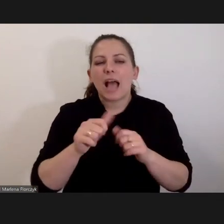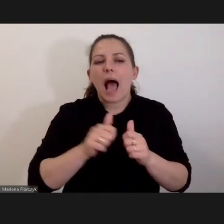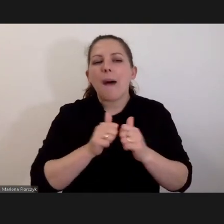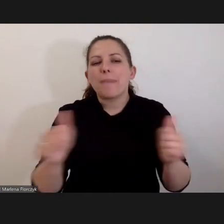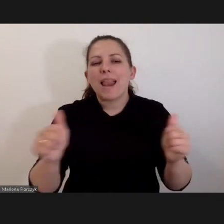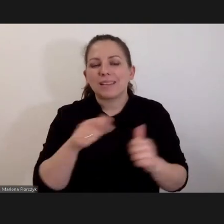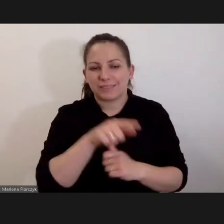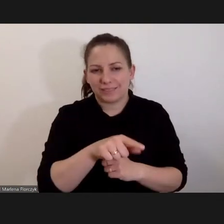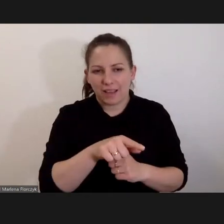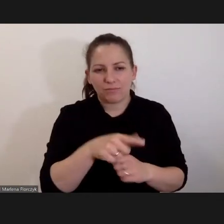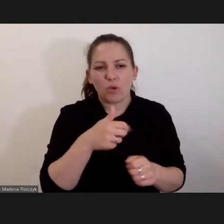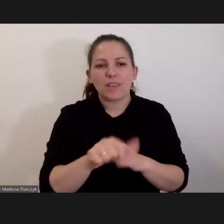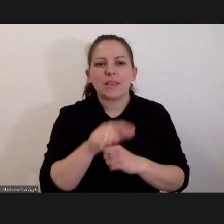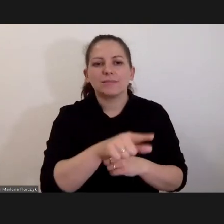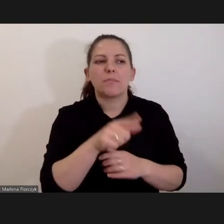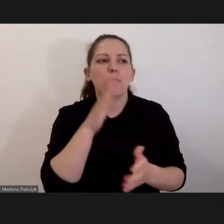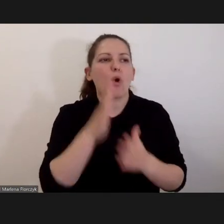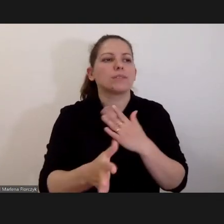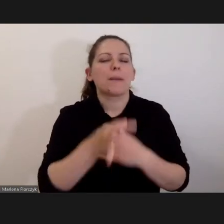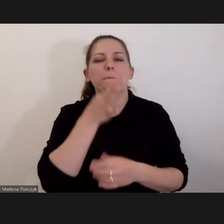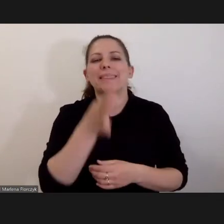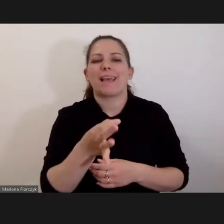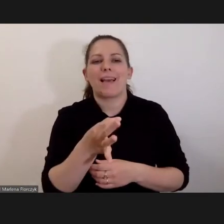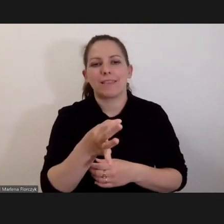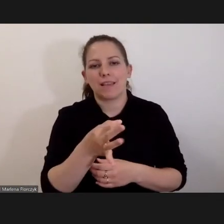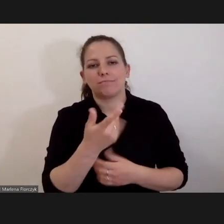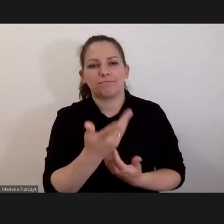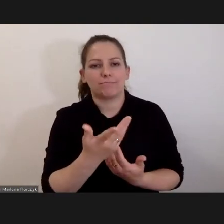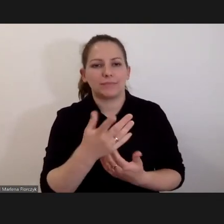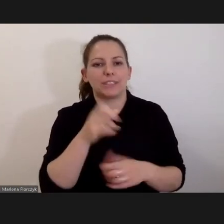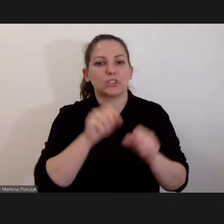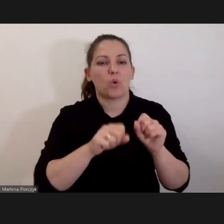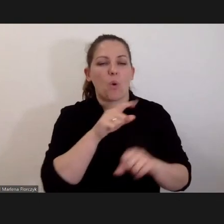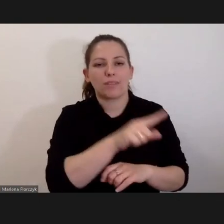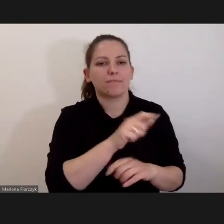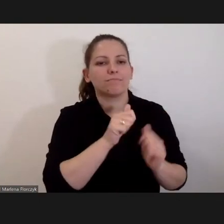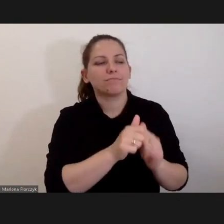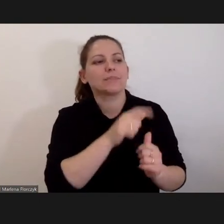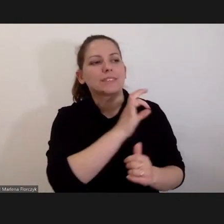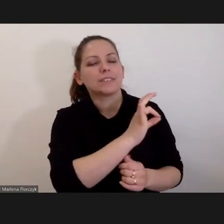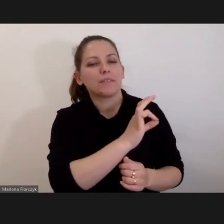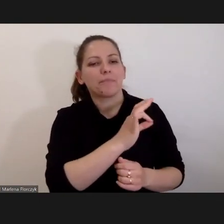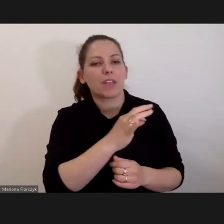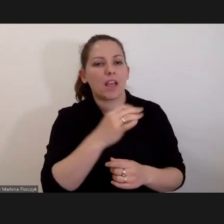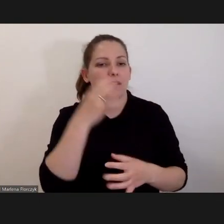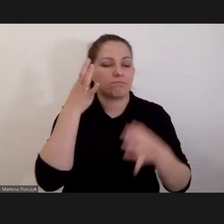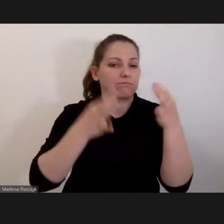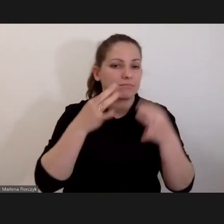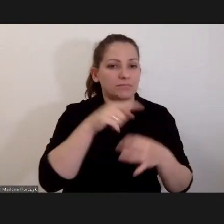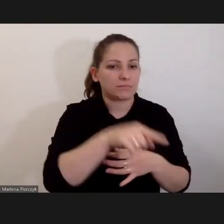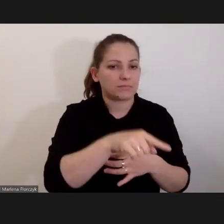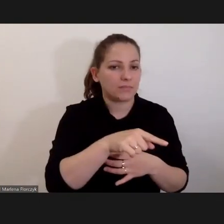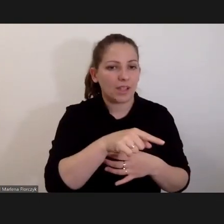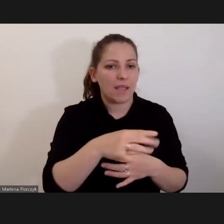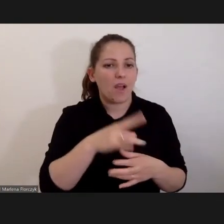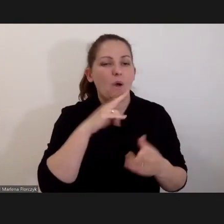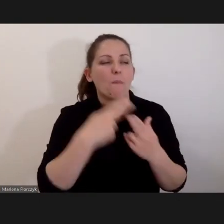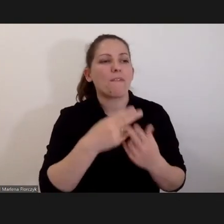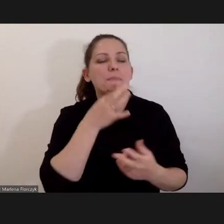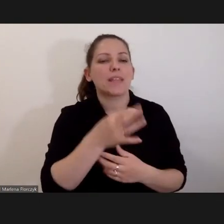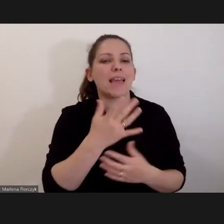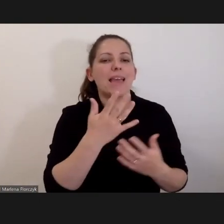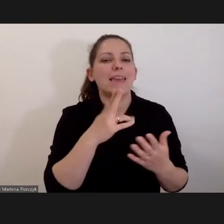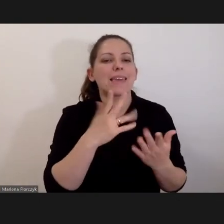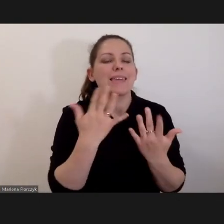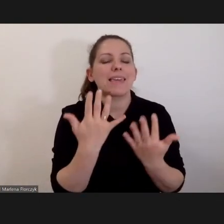Że to jest apelacja. To nie jest proste pytanie prawne, że zadaniem sędziego odwoławczego jest nie tyle rozstrzygnąć zagadnienia odpowiedzi na pytanie, ile